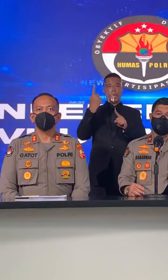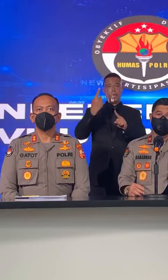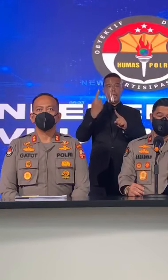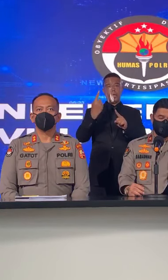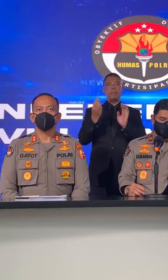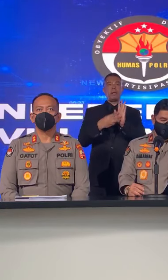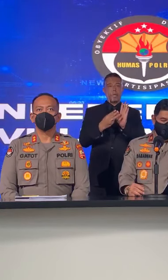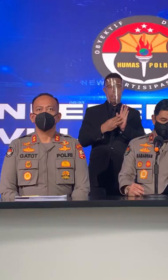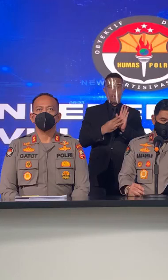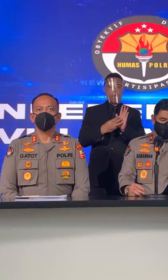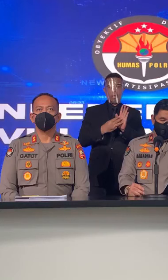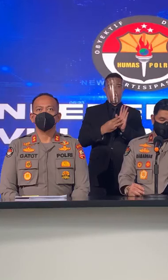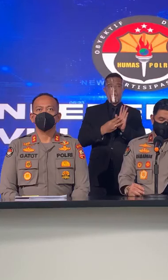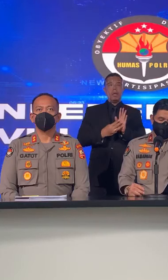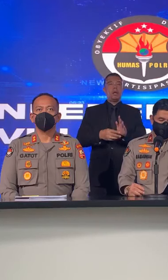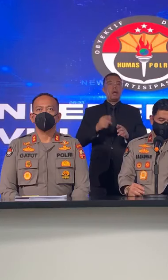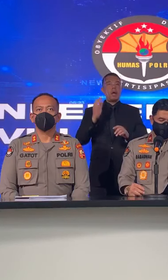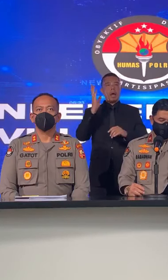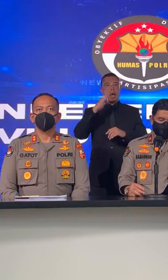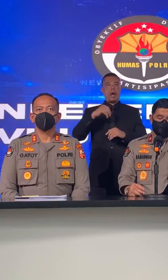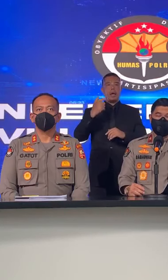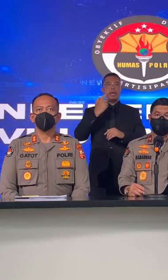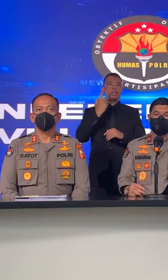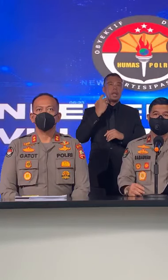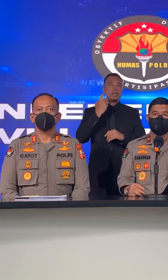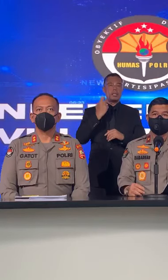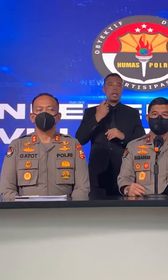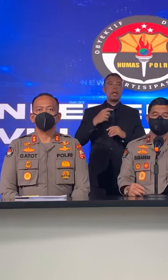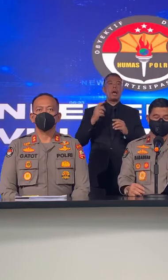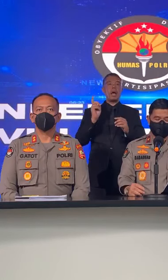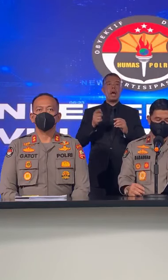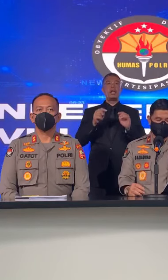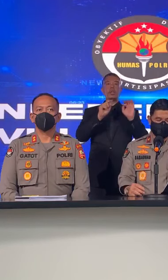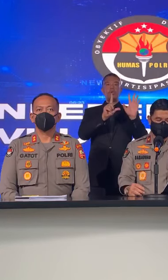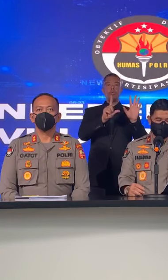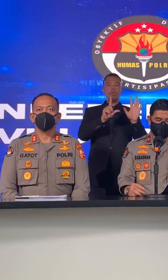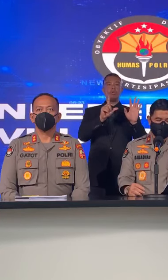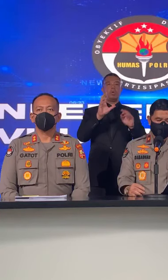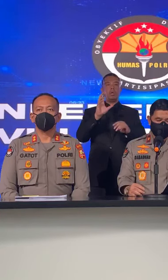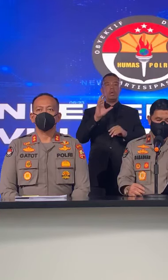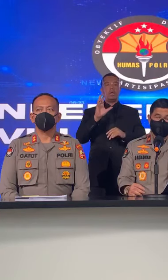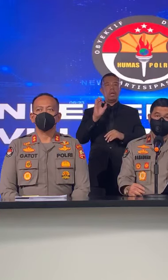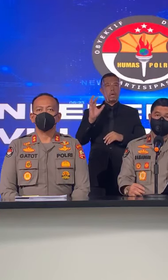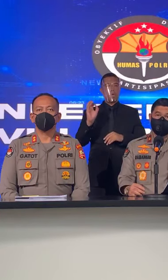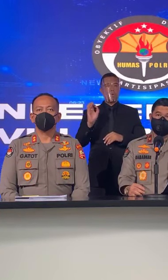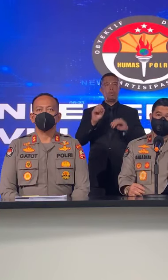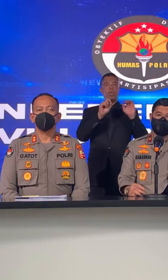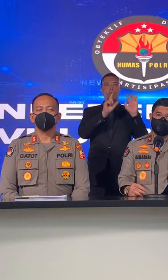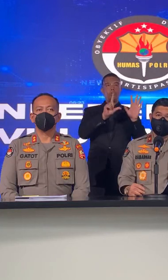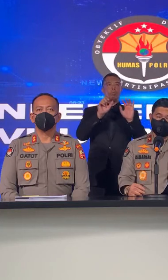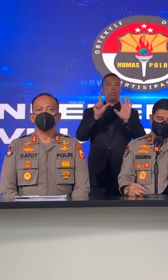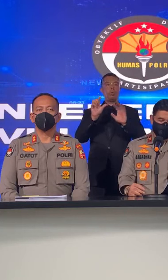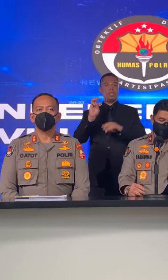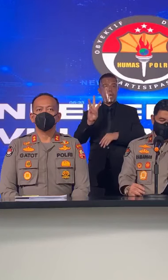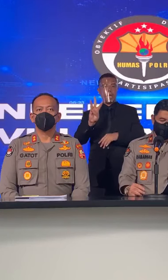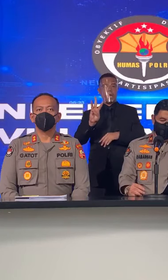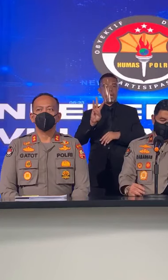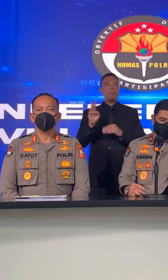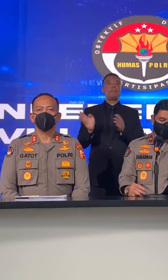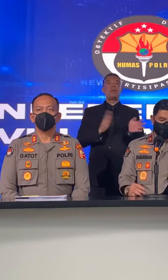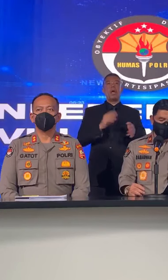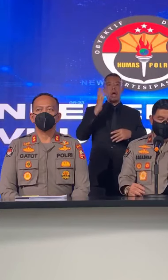dimana pada hari Selasa sebanyak 773 kejadian